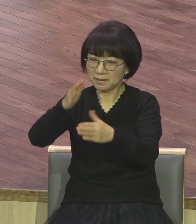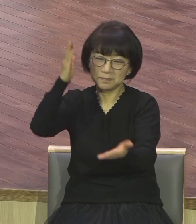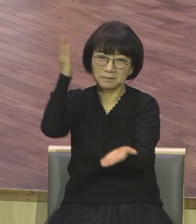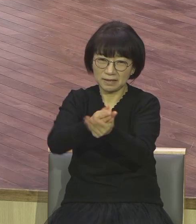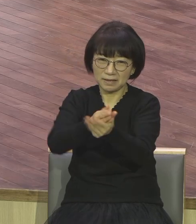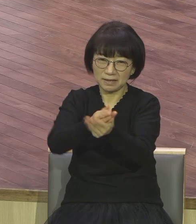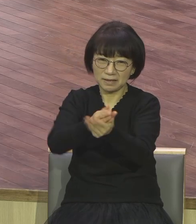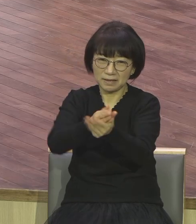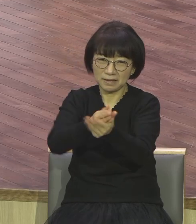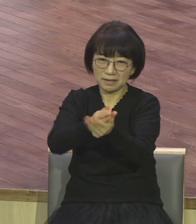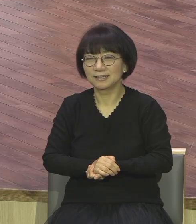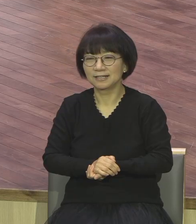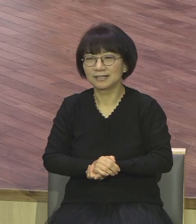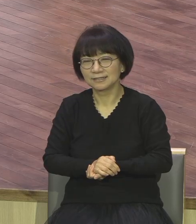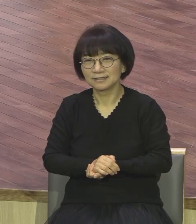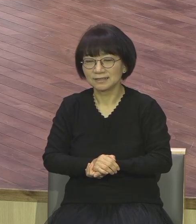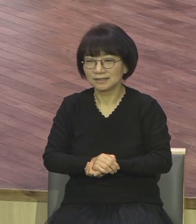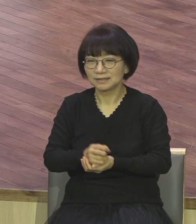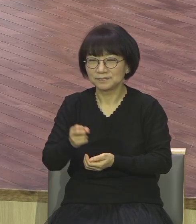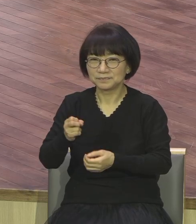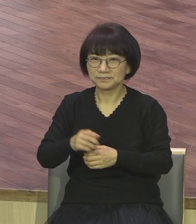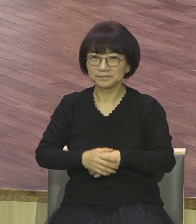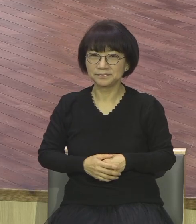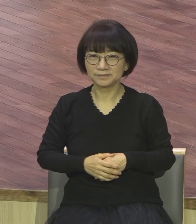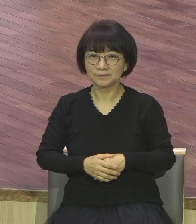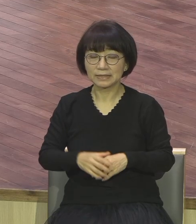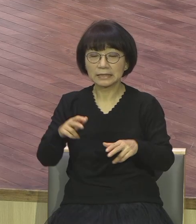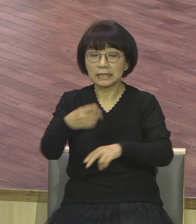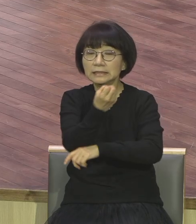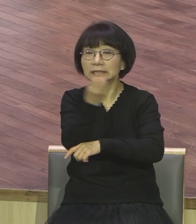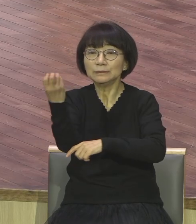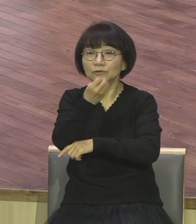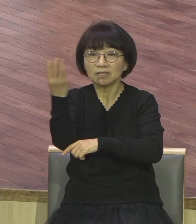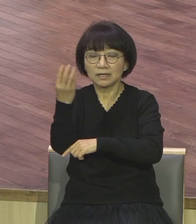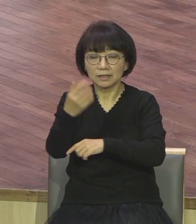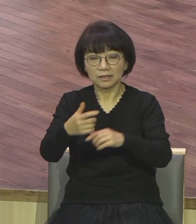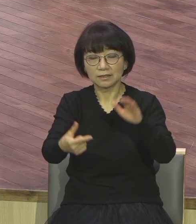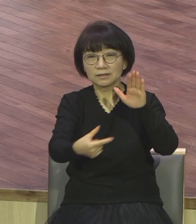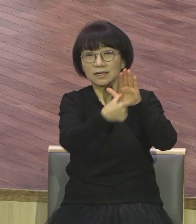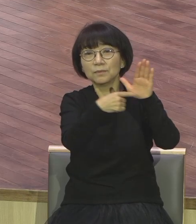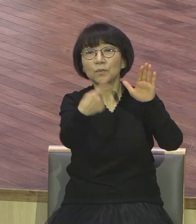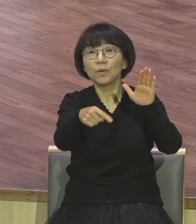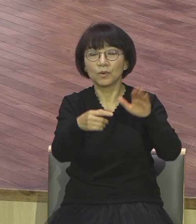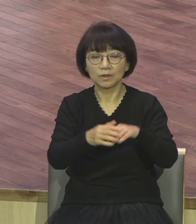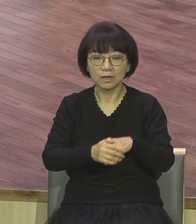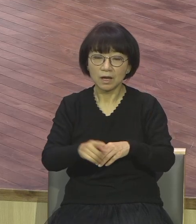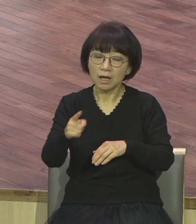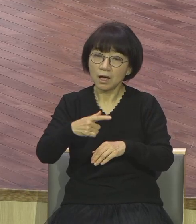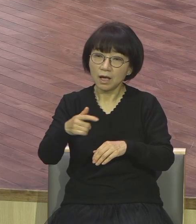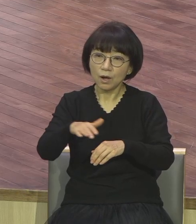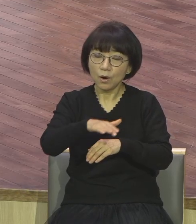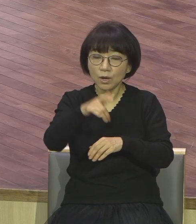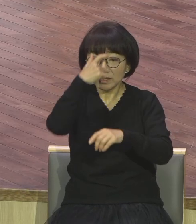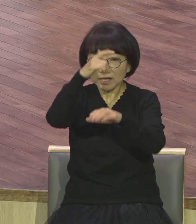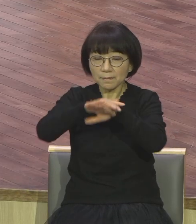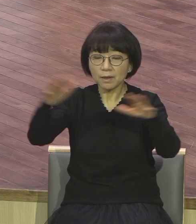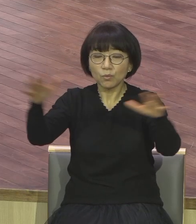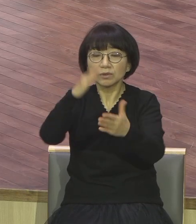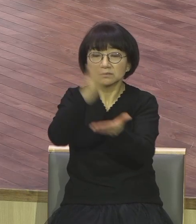같이 냅니다 왜 교회를 핍박하냐 왜 교회가 교회의 예배도 얼마든지 우리가 조심해서 예배 드리면 되는데 왜 예배를 더